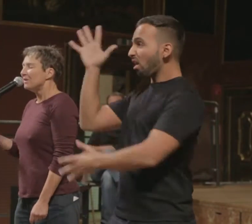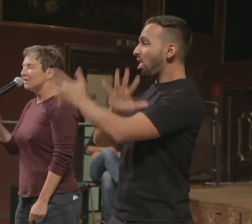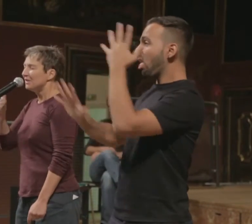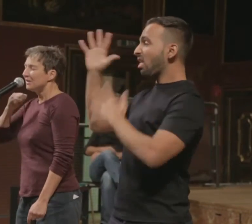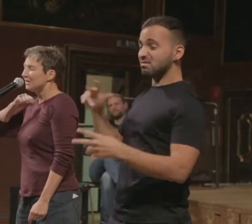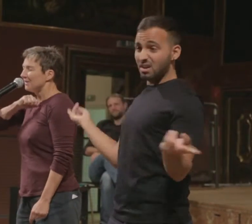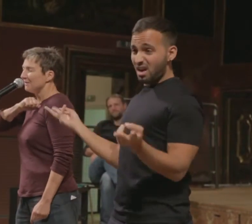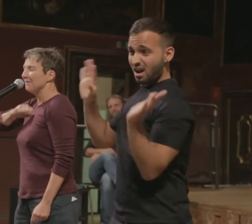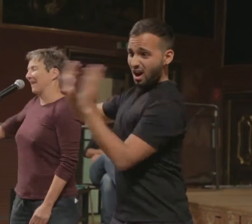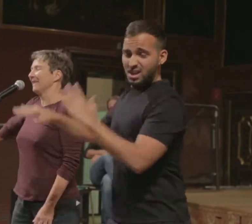Wisch weg.